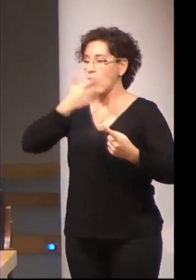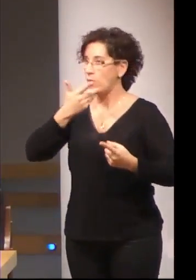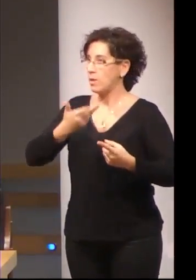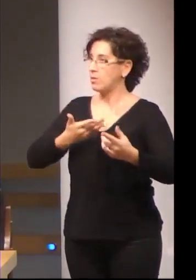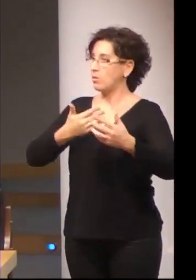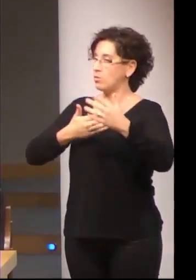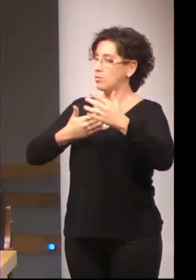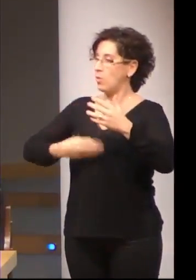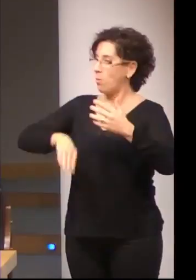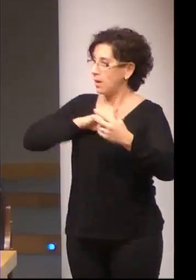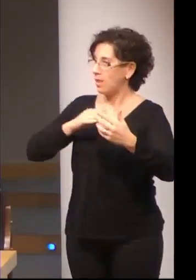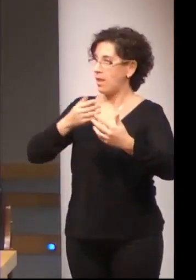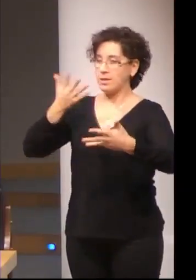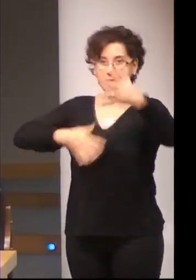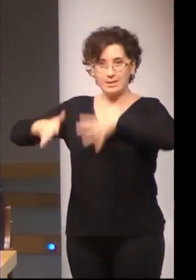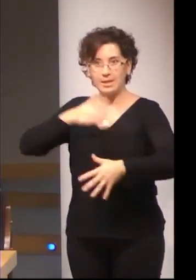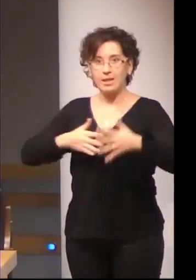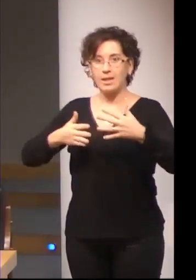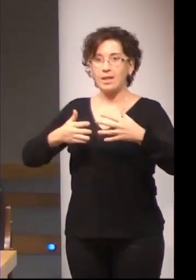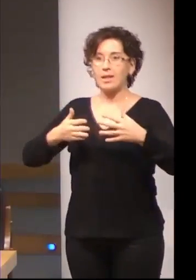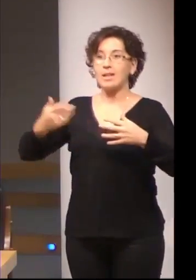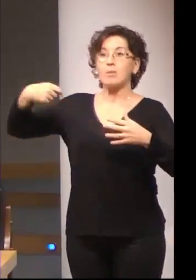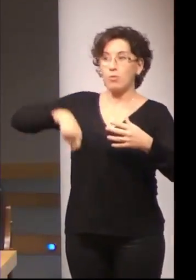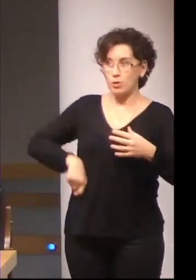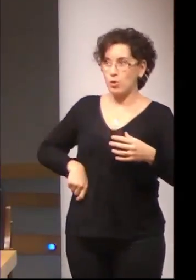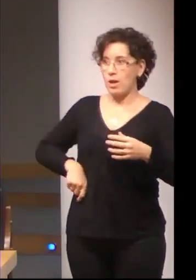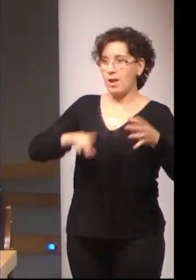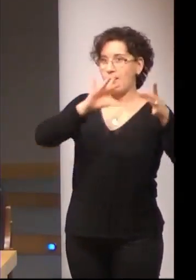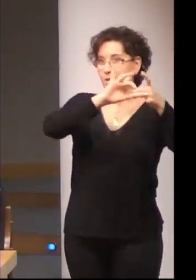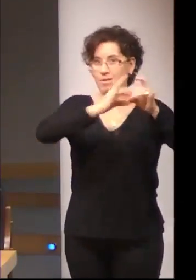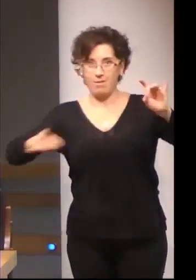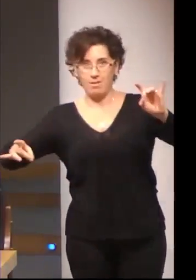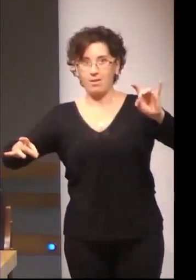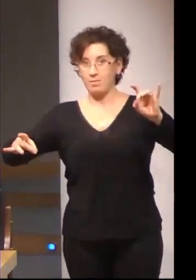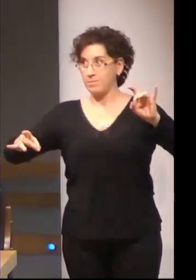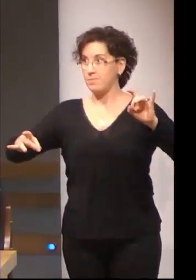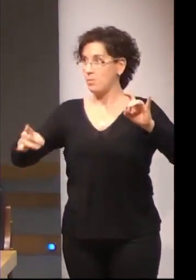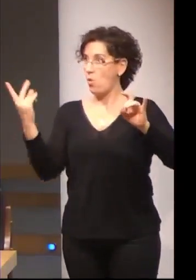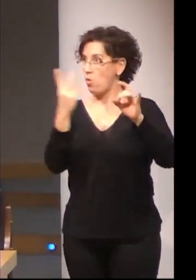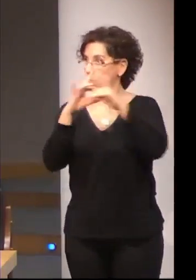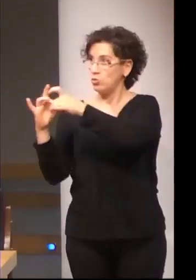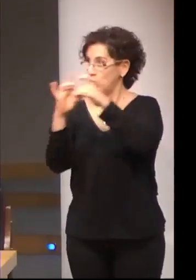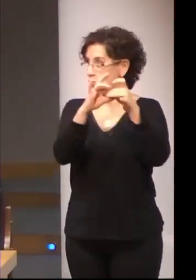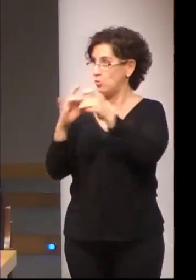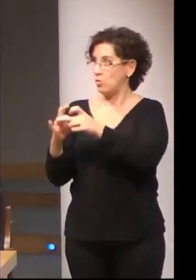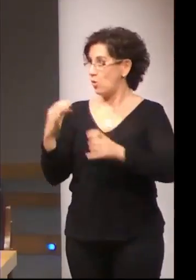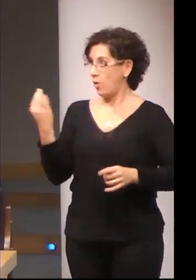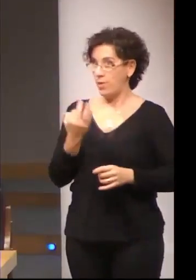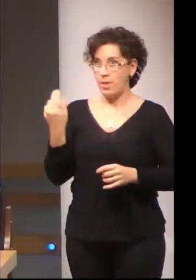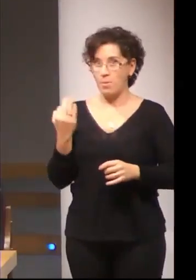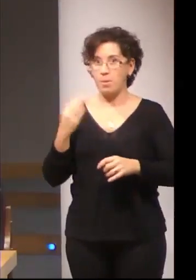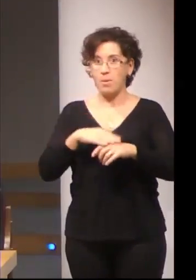sin lugar a dudas tenemos también que tener un tejido productivo que dé cabida a esa